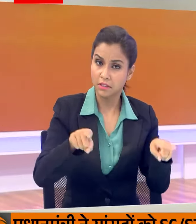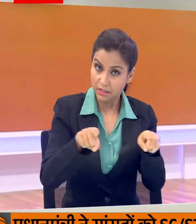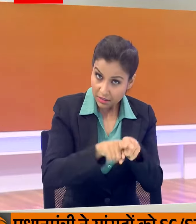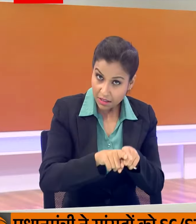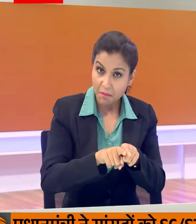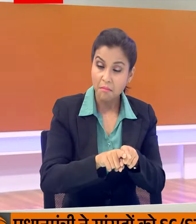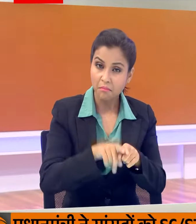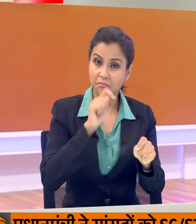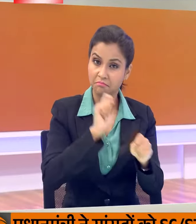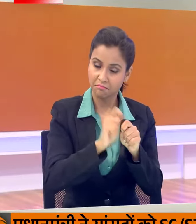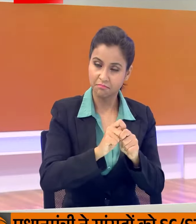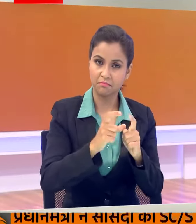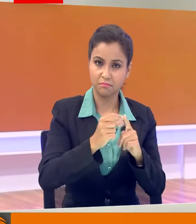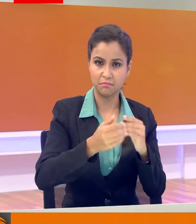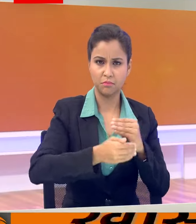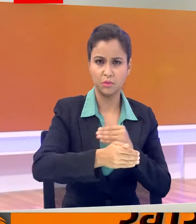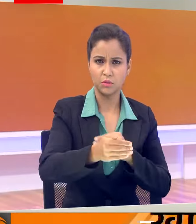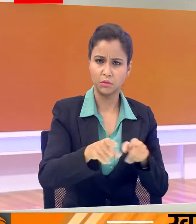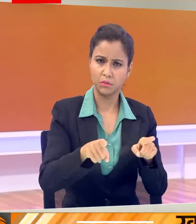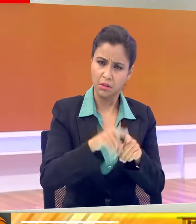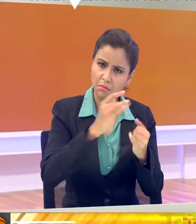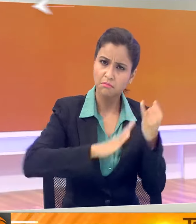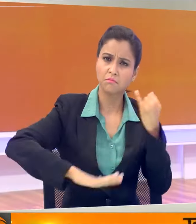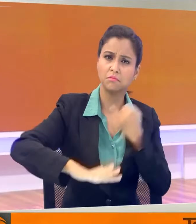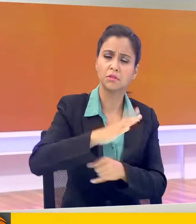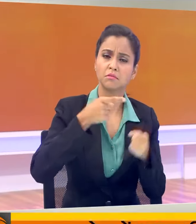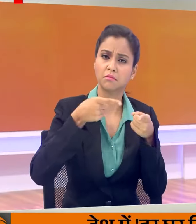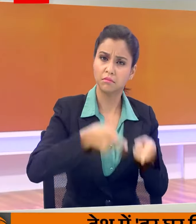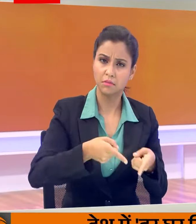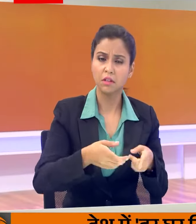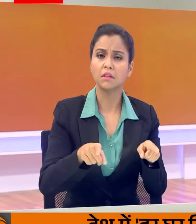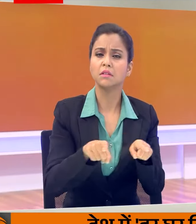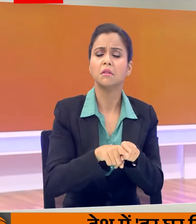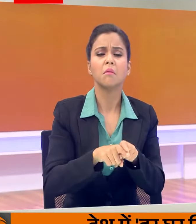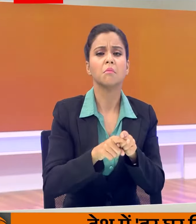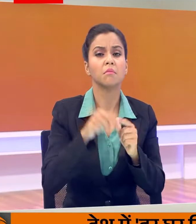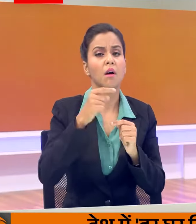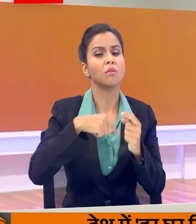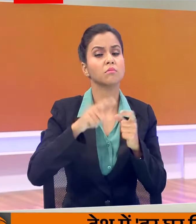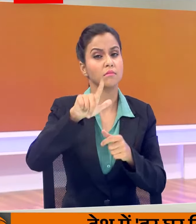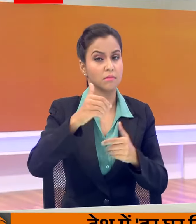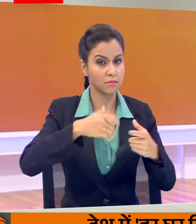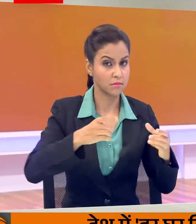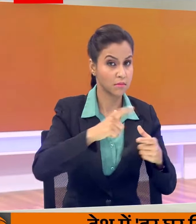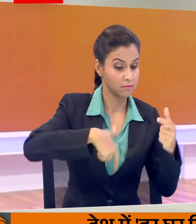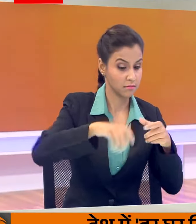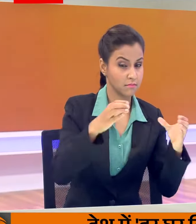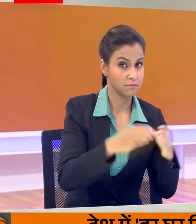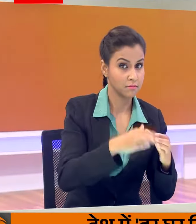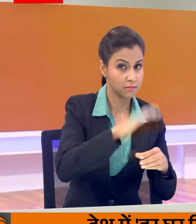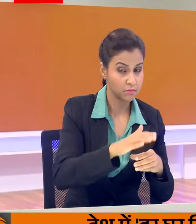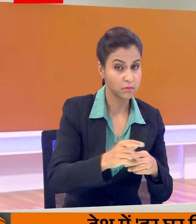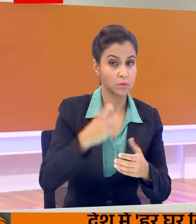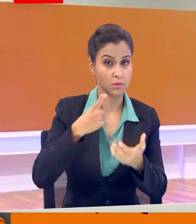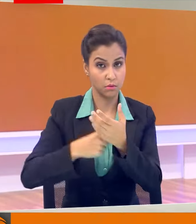इसी स्पिरिट जिस स्पिरिट के साथ आज लोकसभा राजसभा का